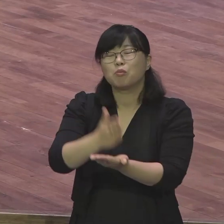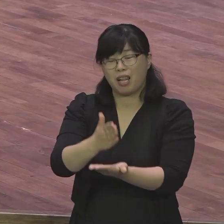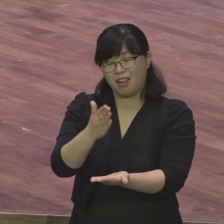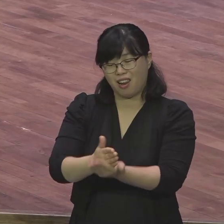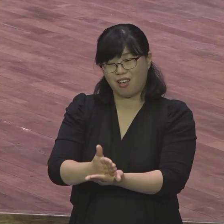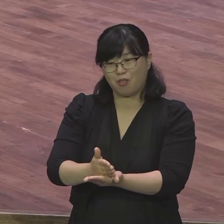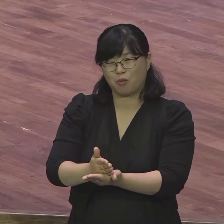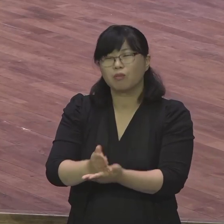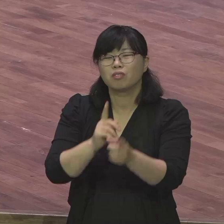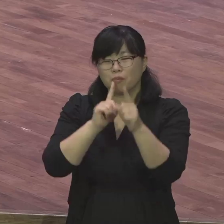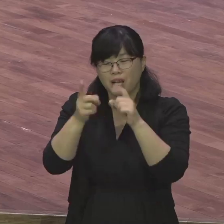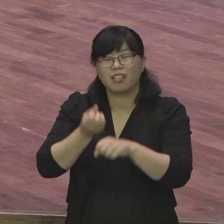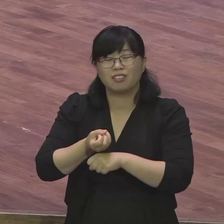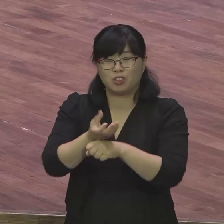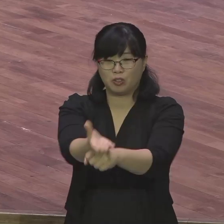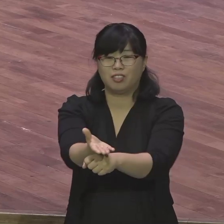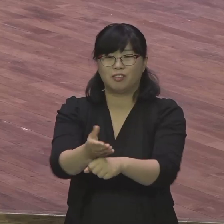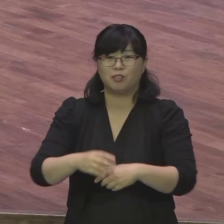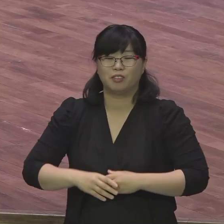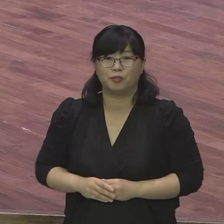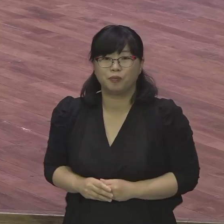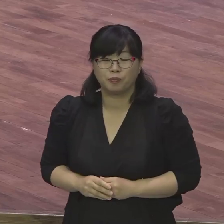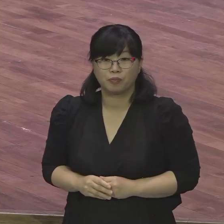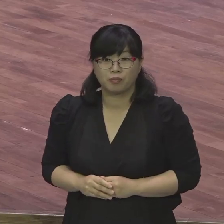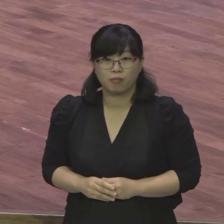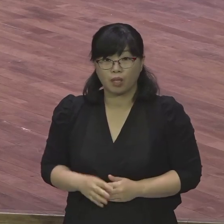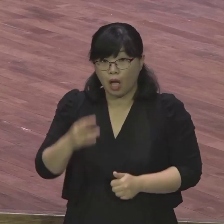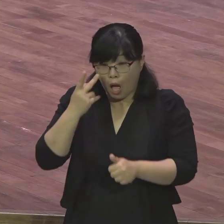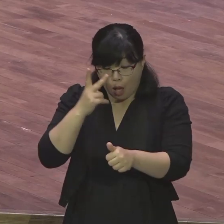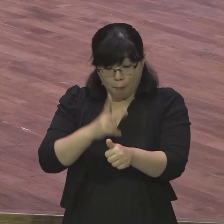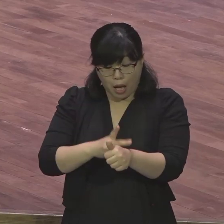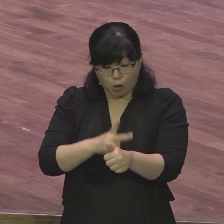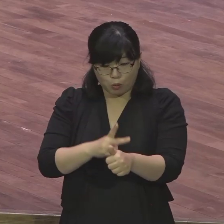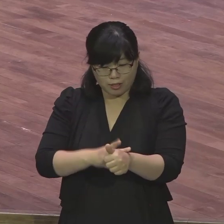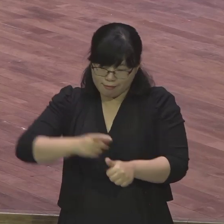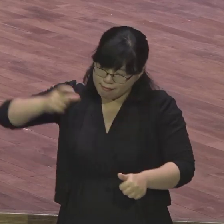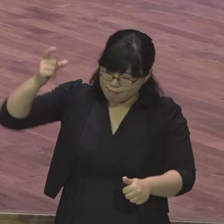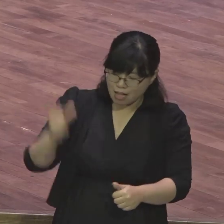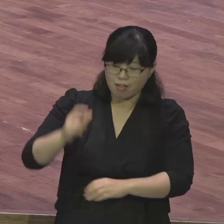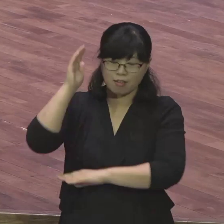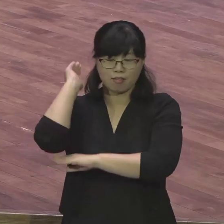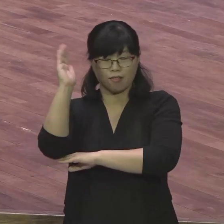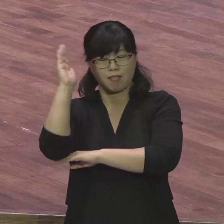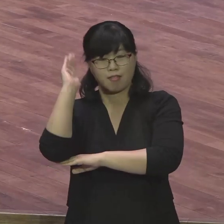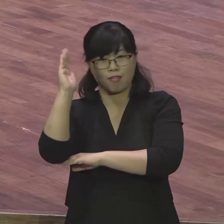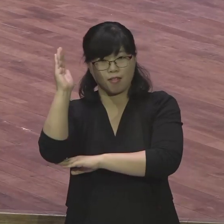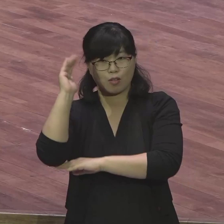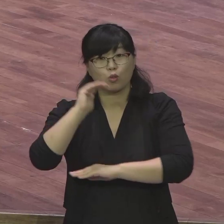지금 바울이 강력하게 말한 거요 어려움 중에 있는 로마 교회 성도들이